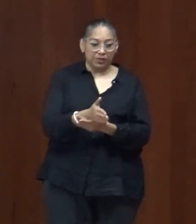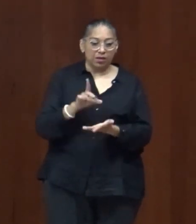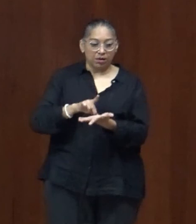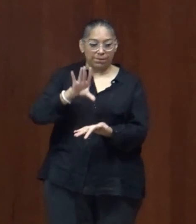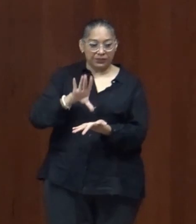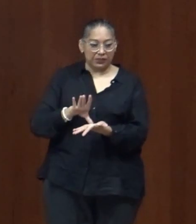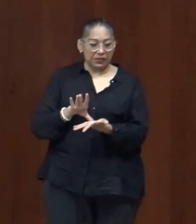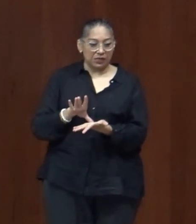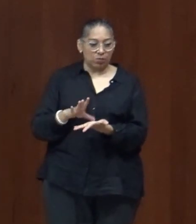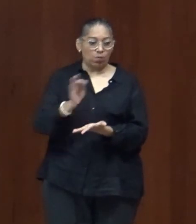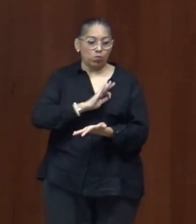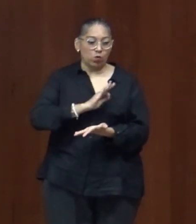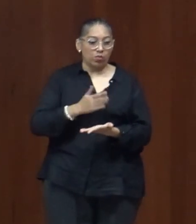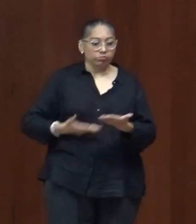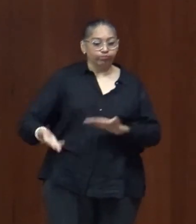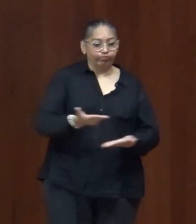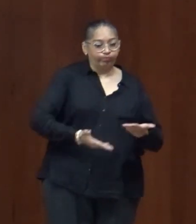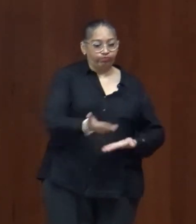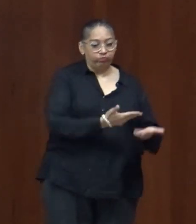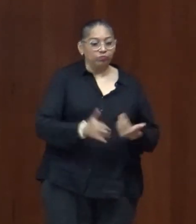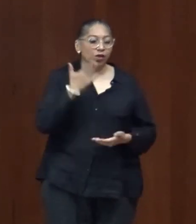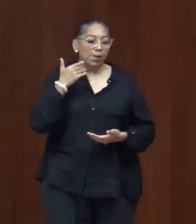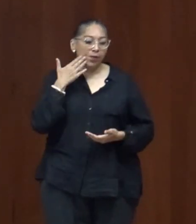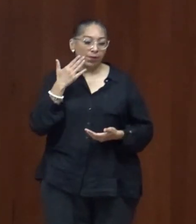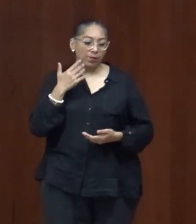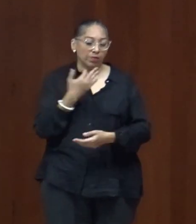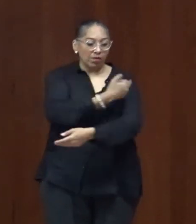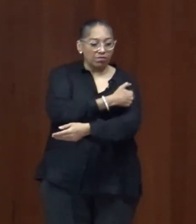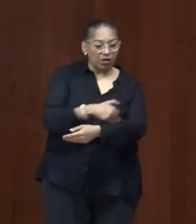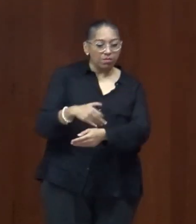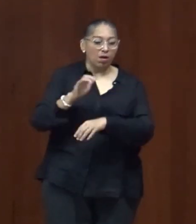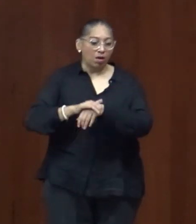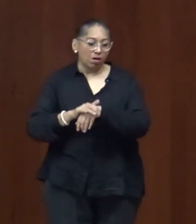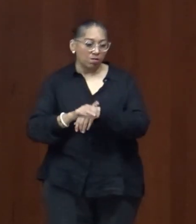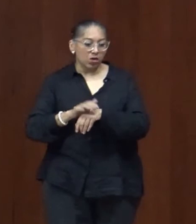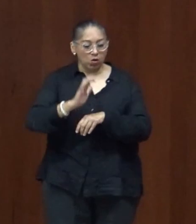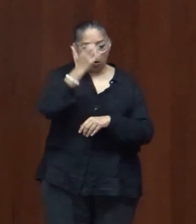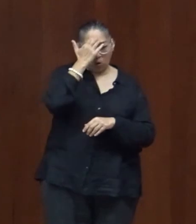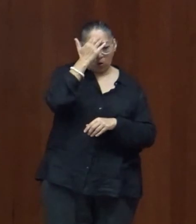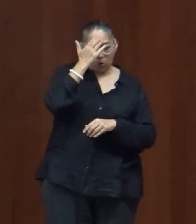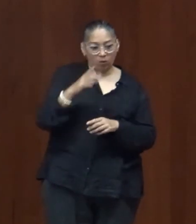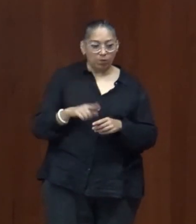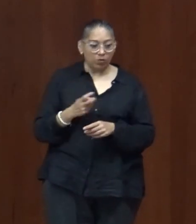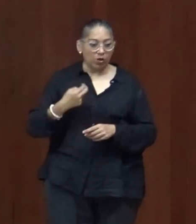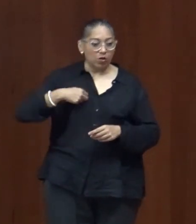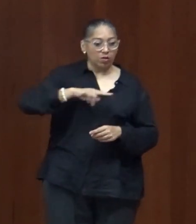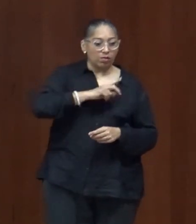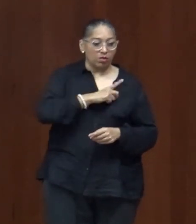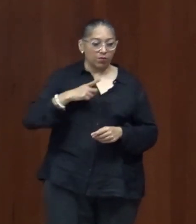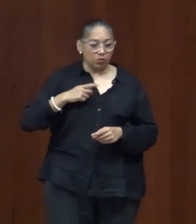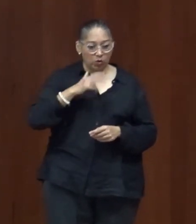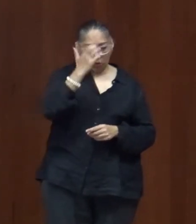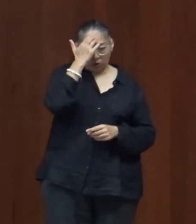una convivencia mucho más cercana mucho más alterna en el reconocimiento de la diferencia hacia el todo de las personas entonces